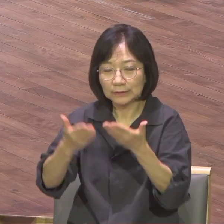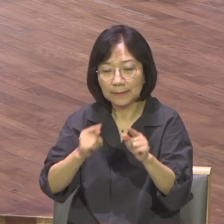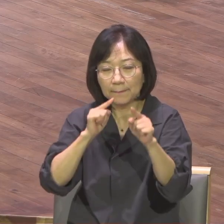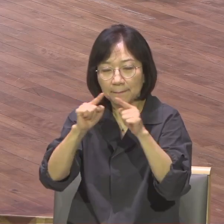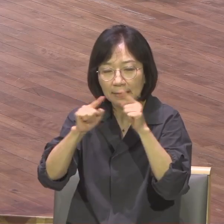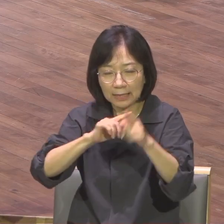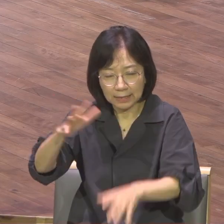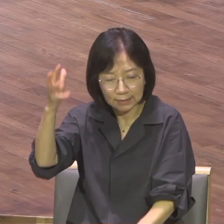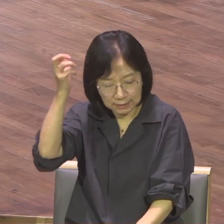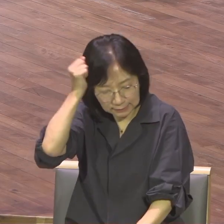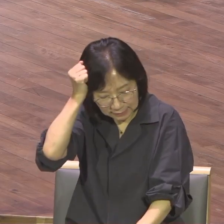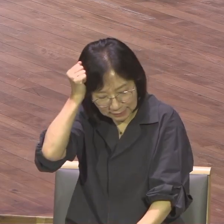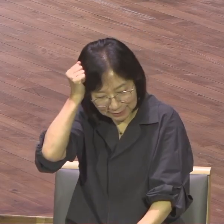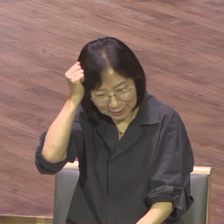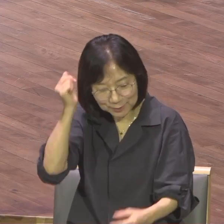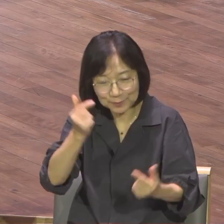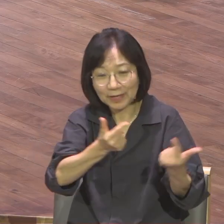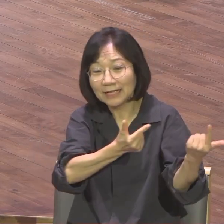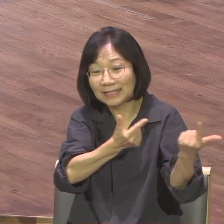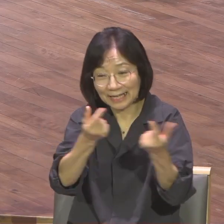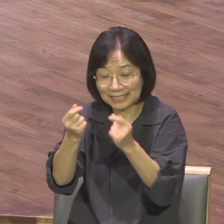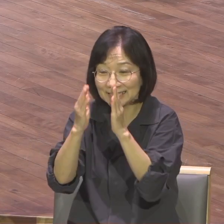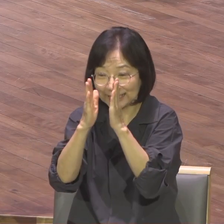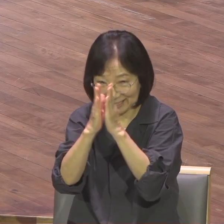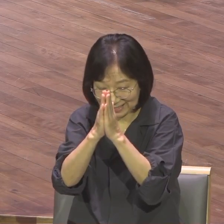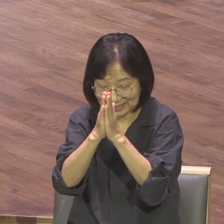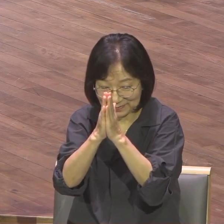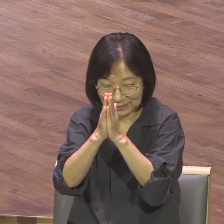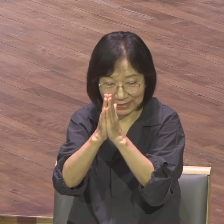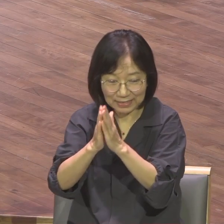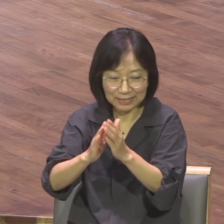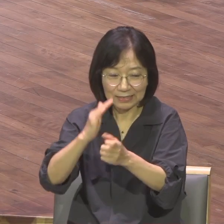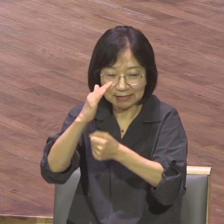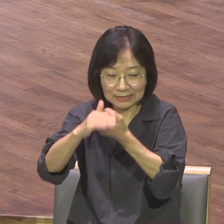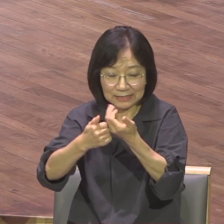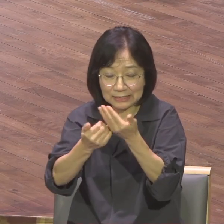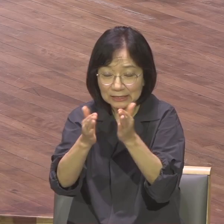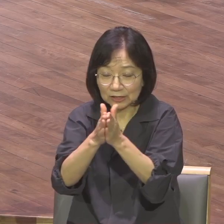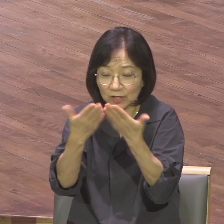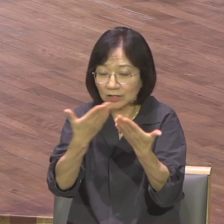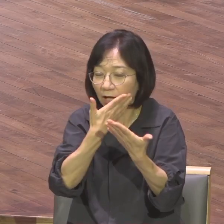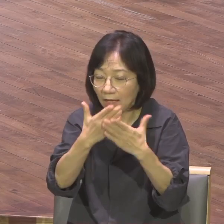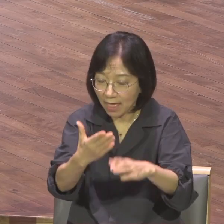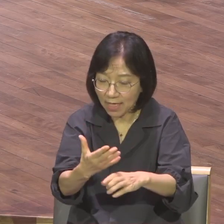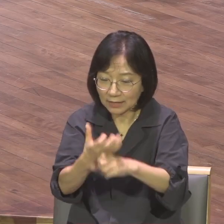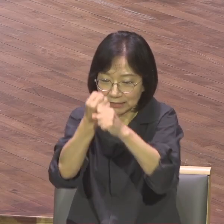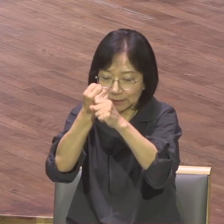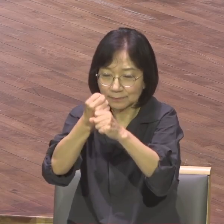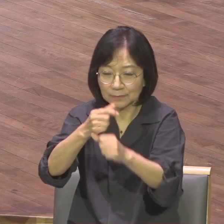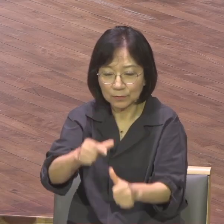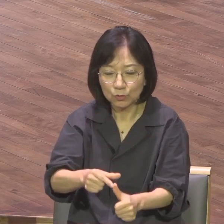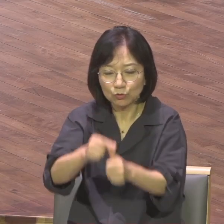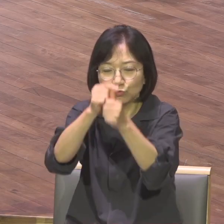이번 주일 강단을 통해서 성경의 핵심 바로 구속사 성취입니다 하나님 나의 인생이